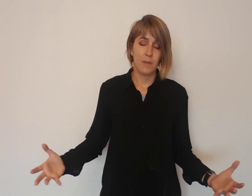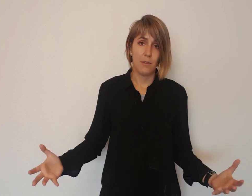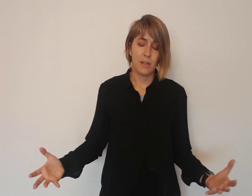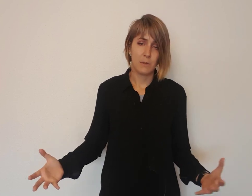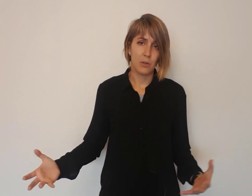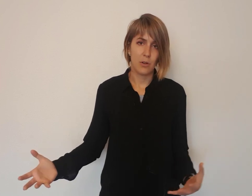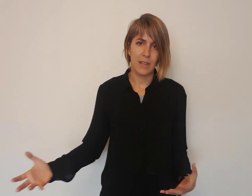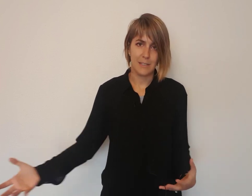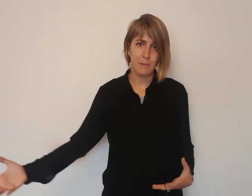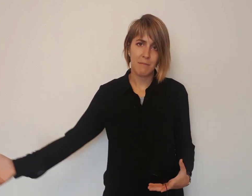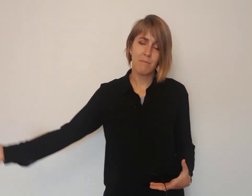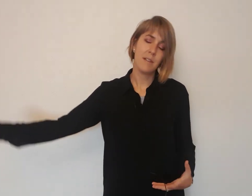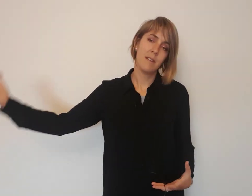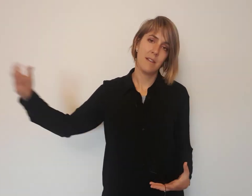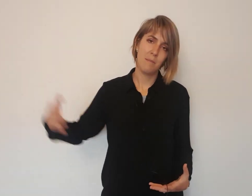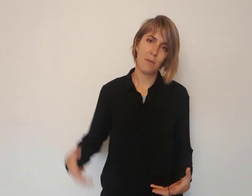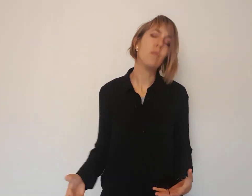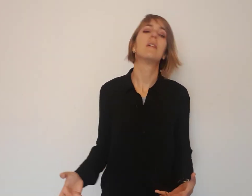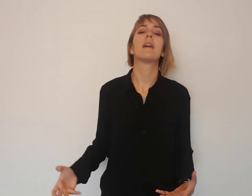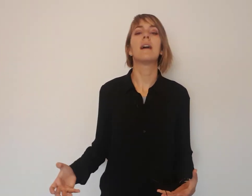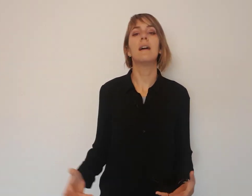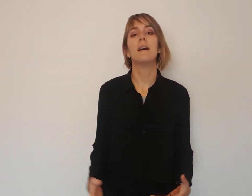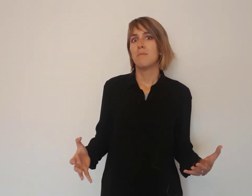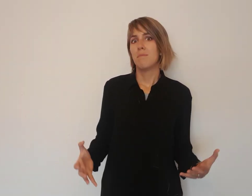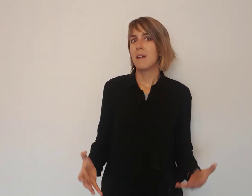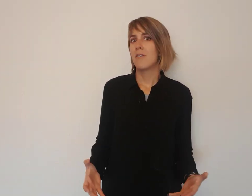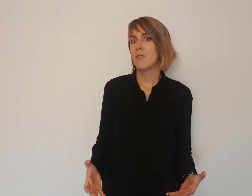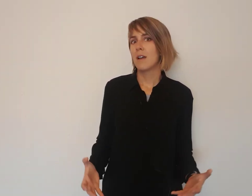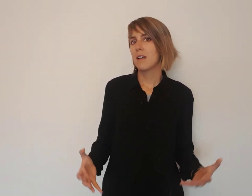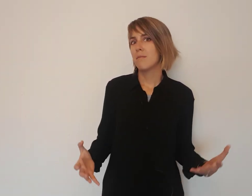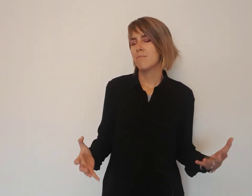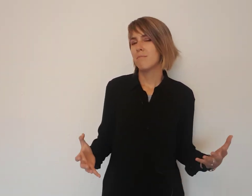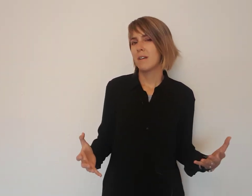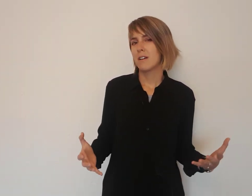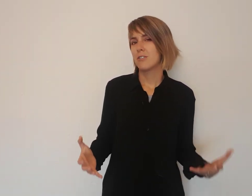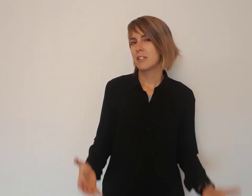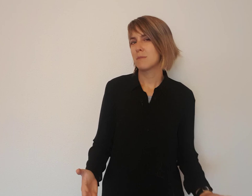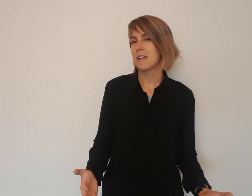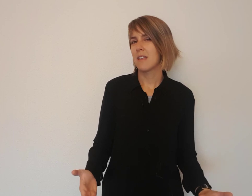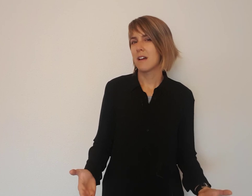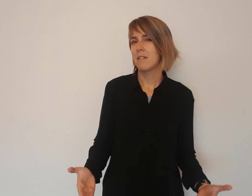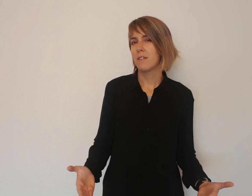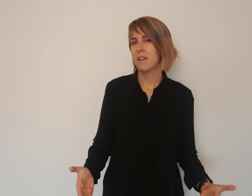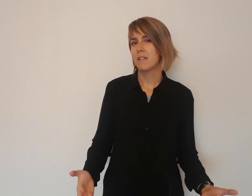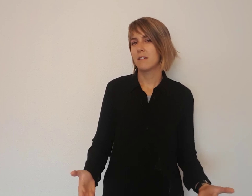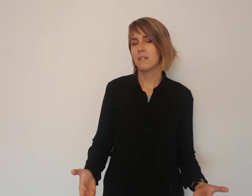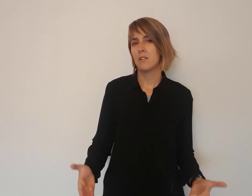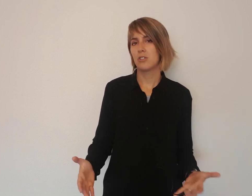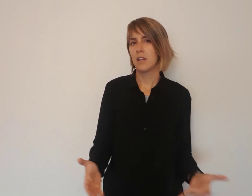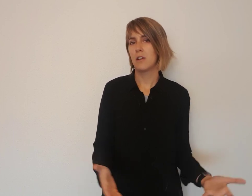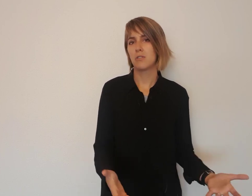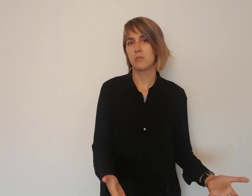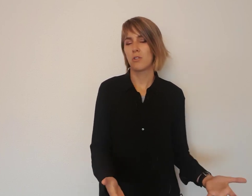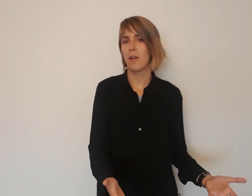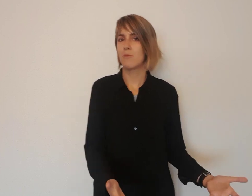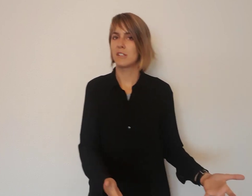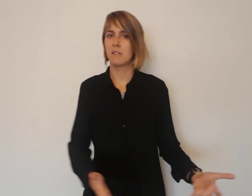me dedico a las metodologías BIM en profundidad, pero hay cosas más allá. Al final los técnicos no dejamos de ser